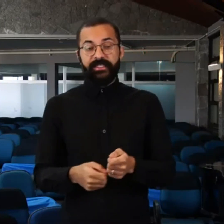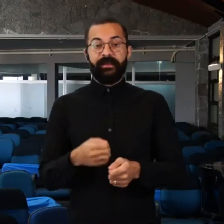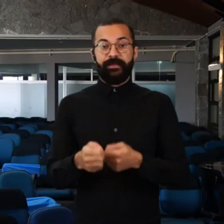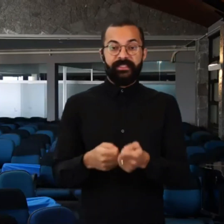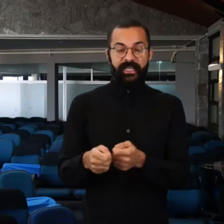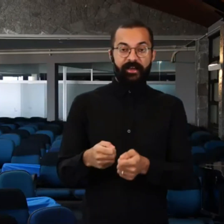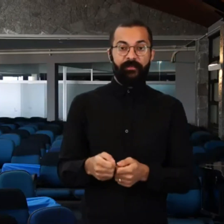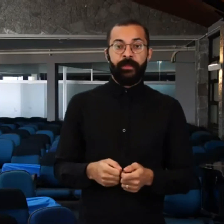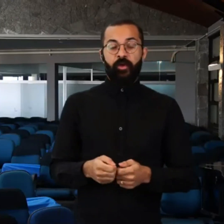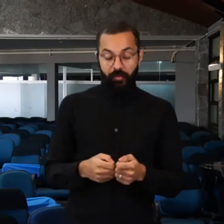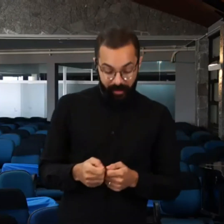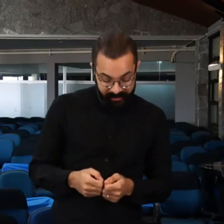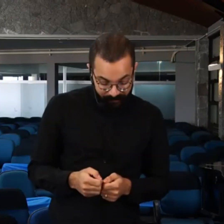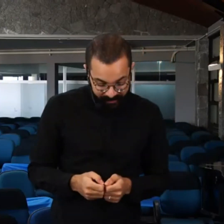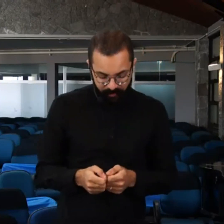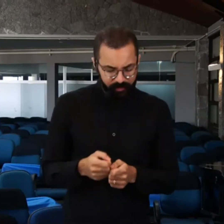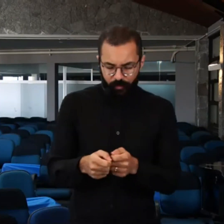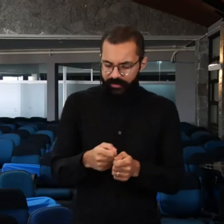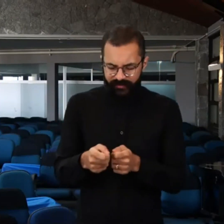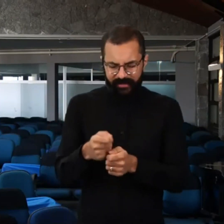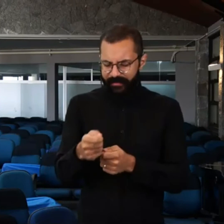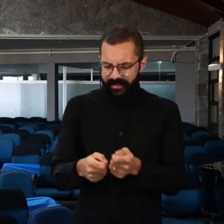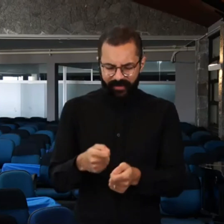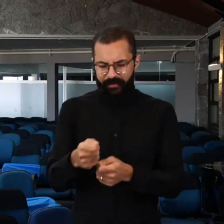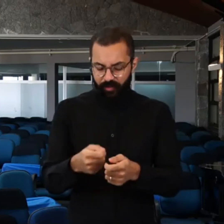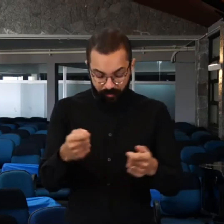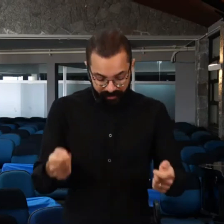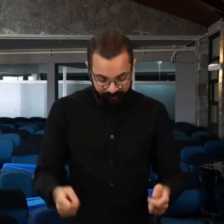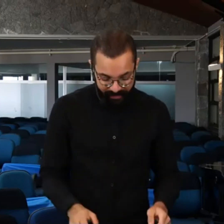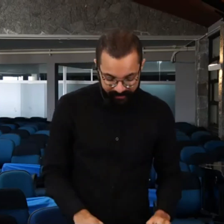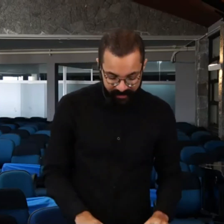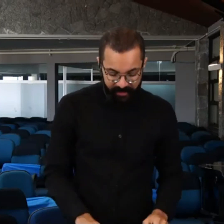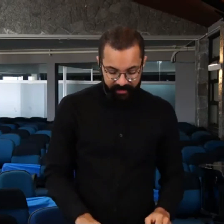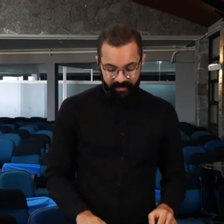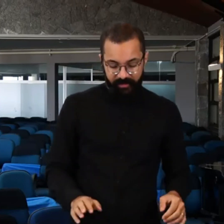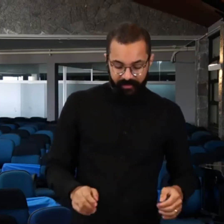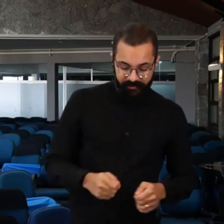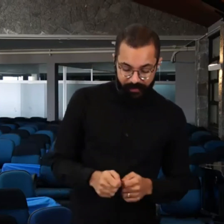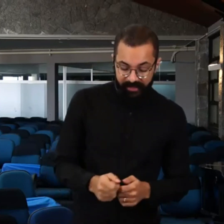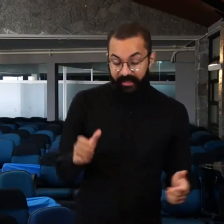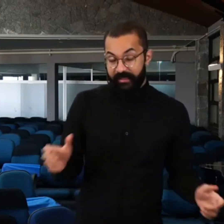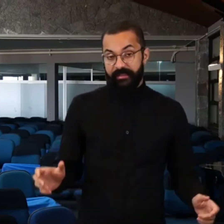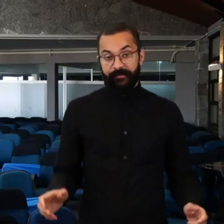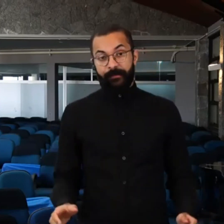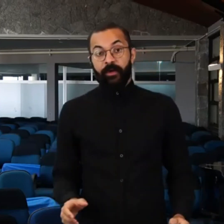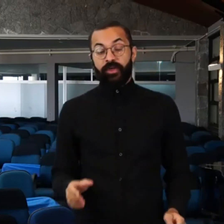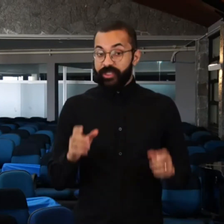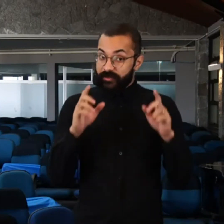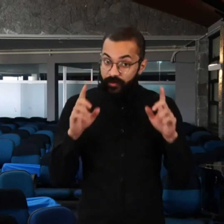ela precisava repetir como uma espécie de penitência. O que Jesus